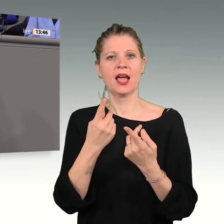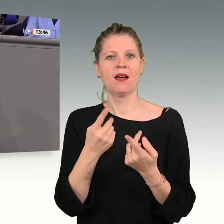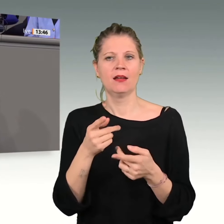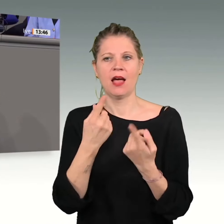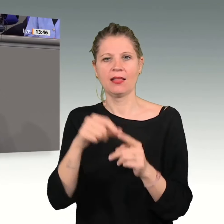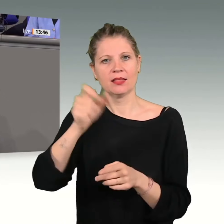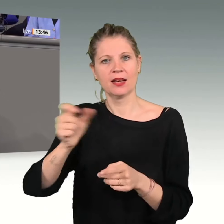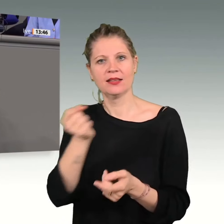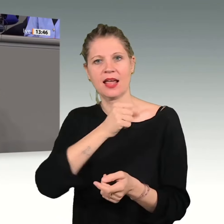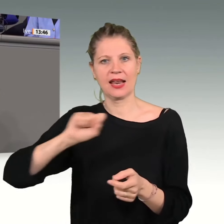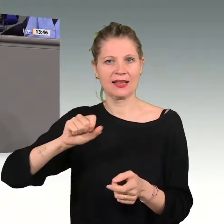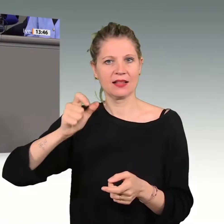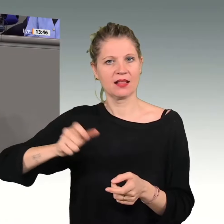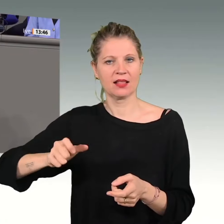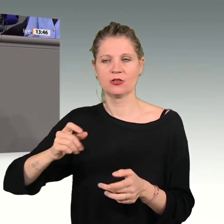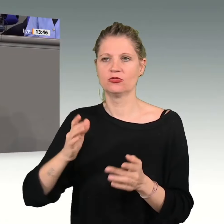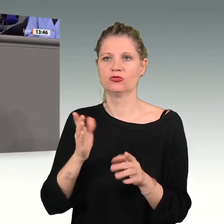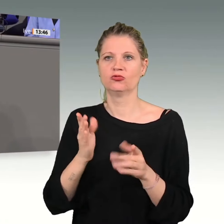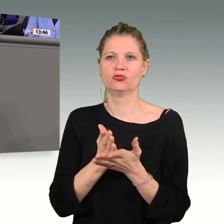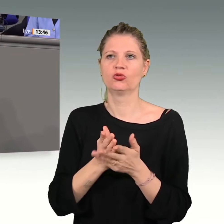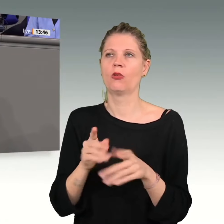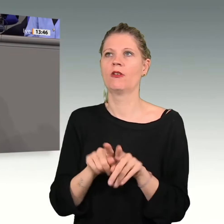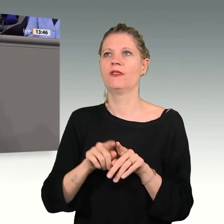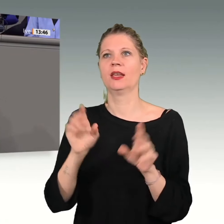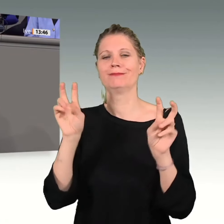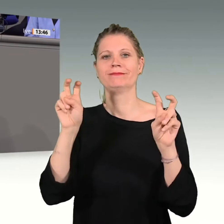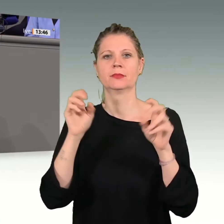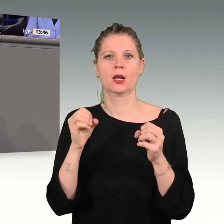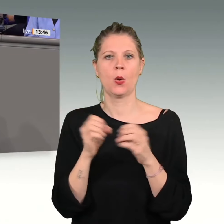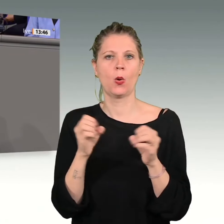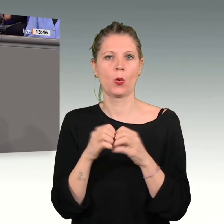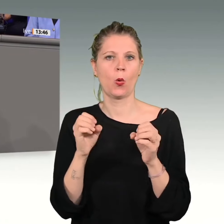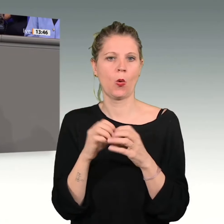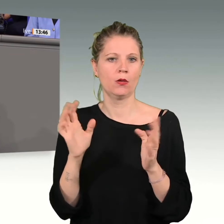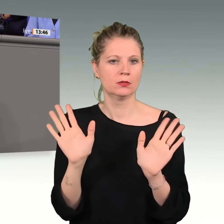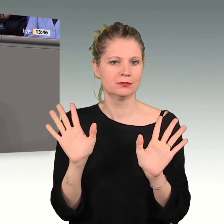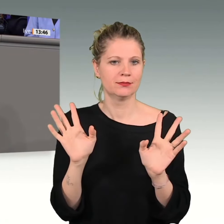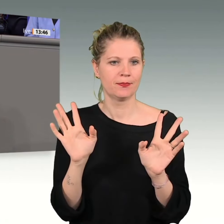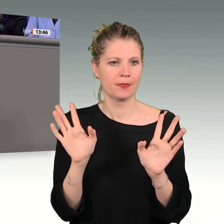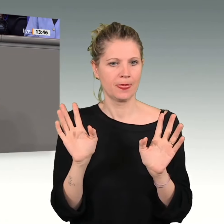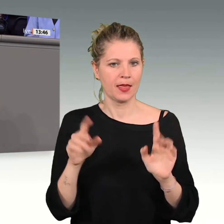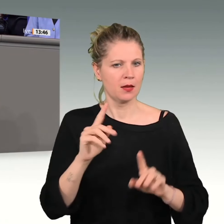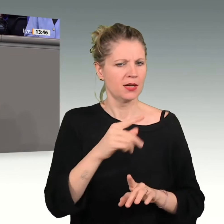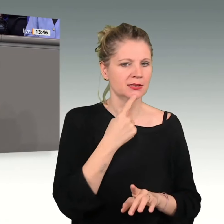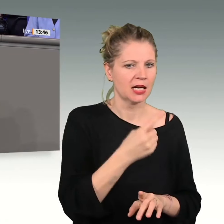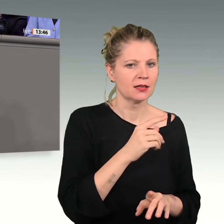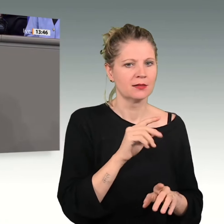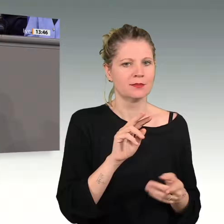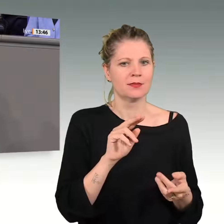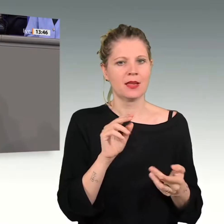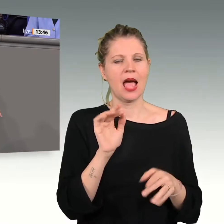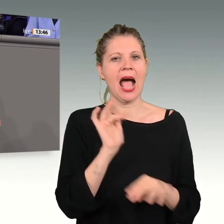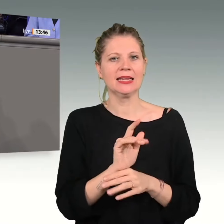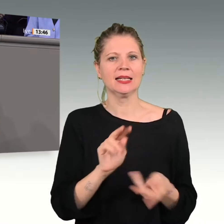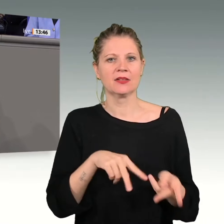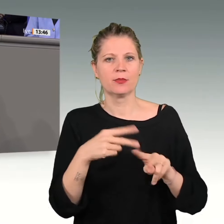ist wirklich bitter. Dann kommen wir mal zur Antitransformationsstory, die Sie immer erzählen. Sie sagen ja im Grunde Folgendes. Keine Windenergie,